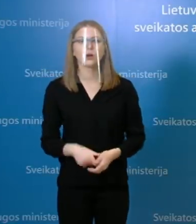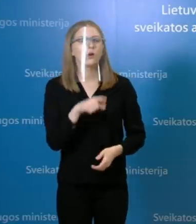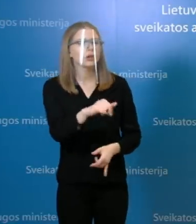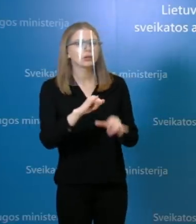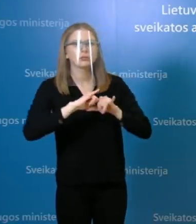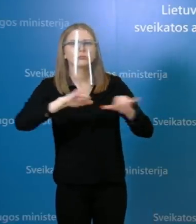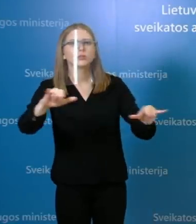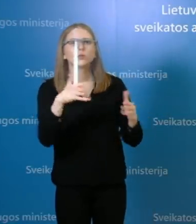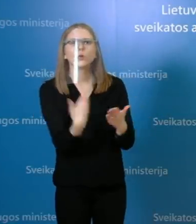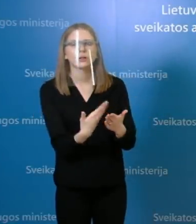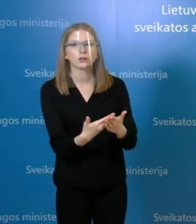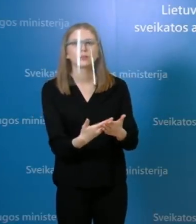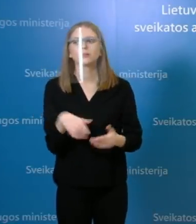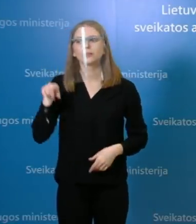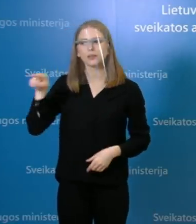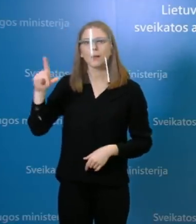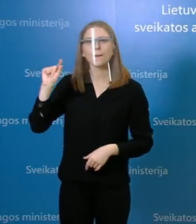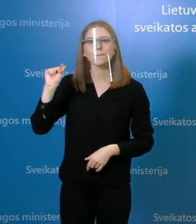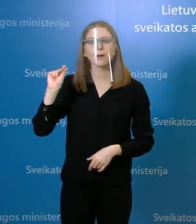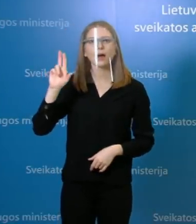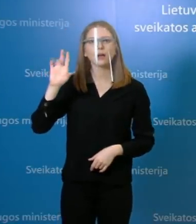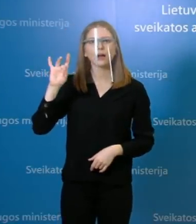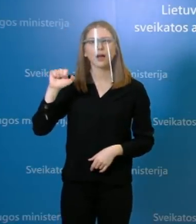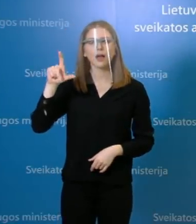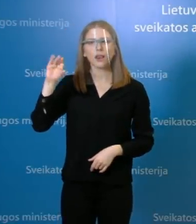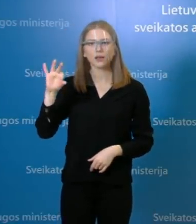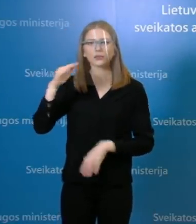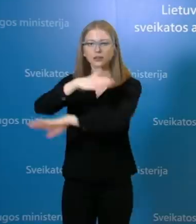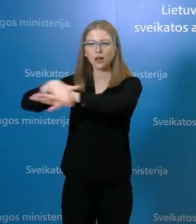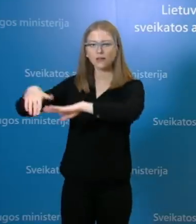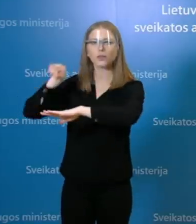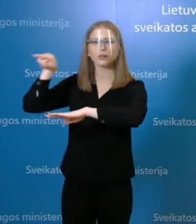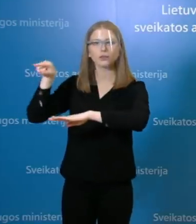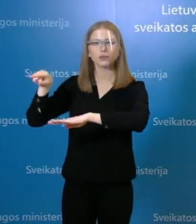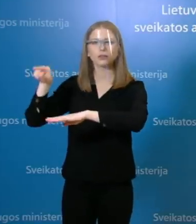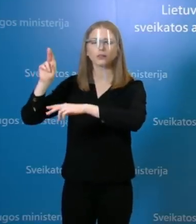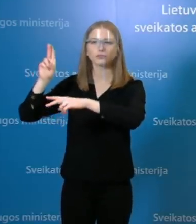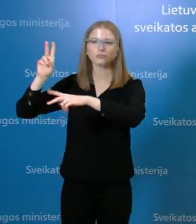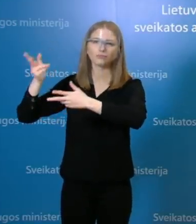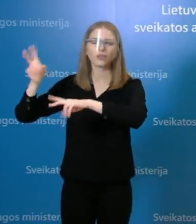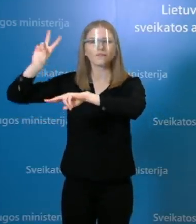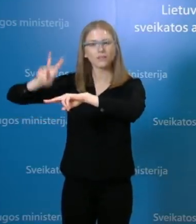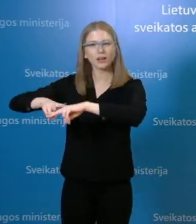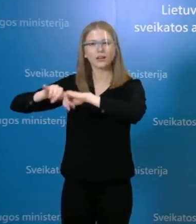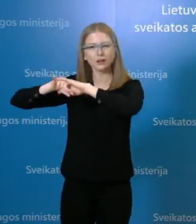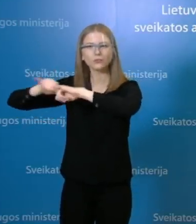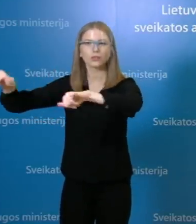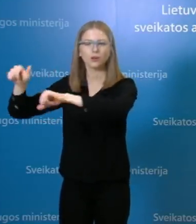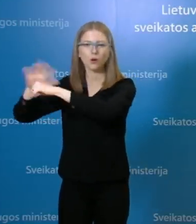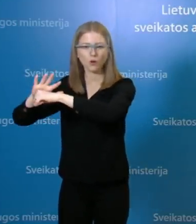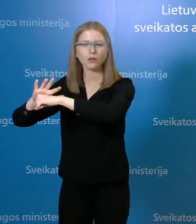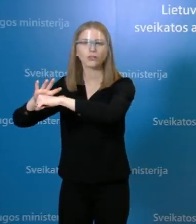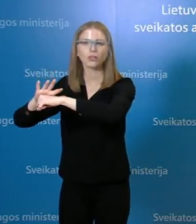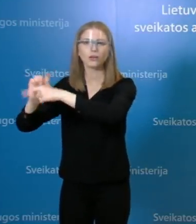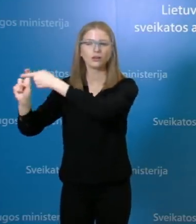sėsiu su židiniu pergalės gatvėje, bet asmeniui, kuris gyvena būtent ten, dar kol kas